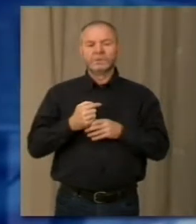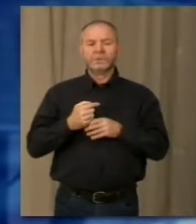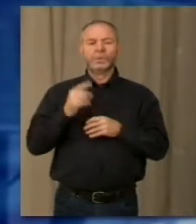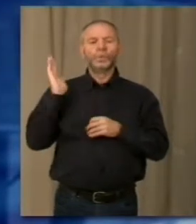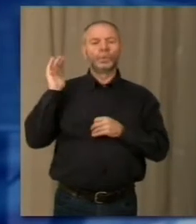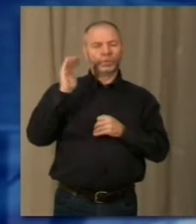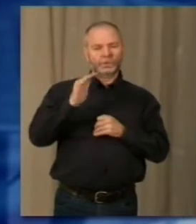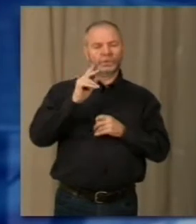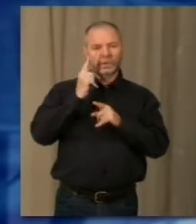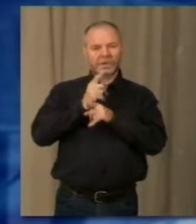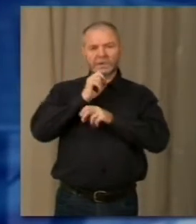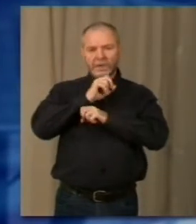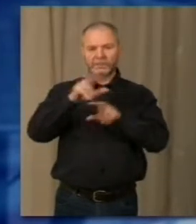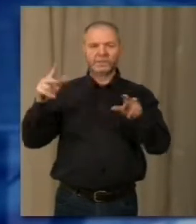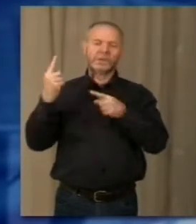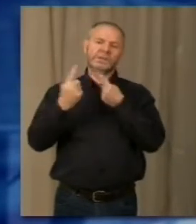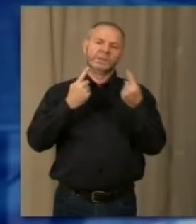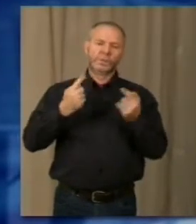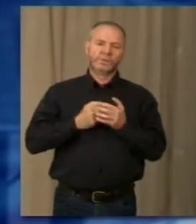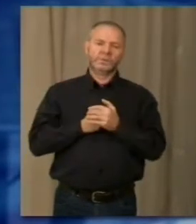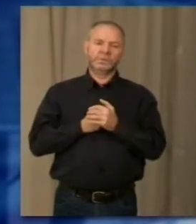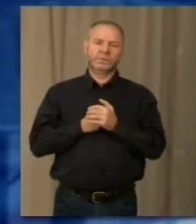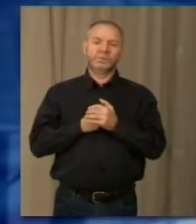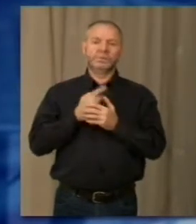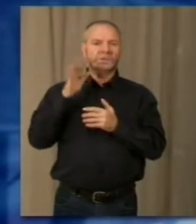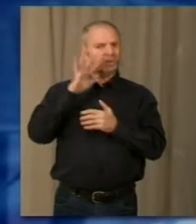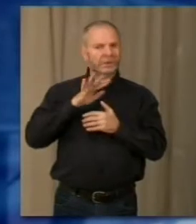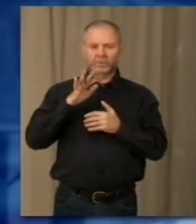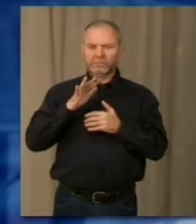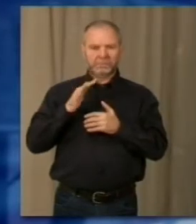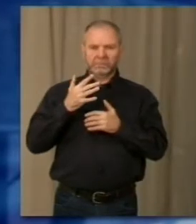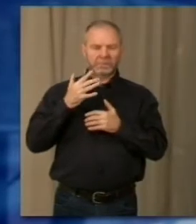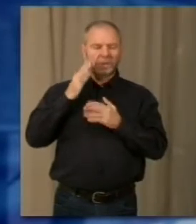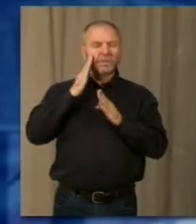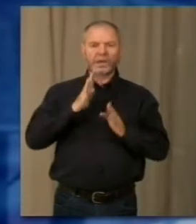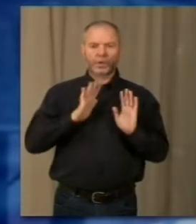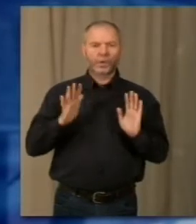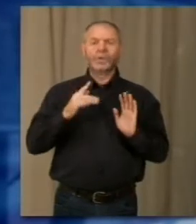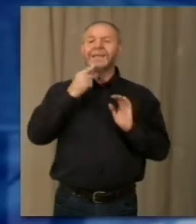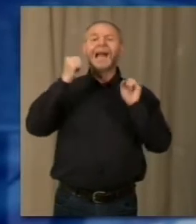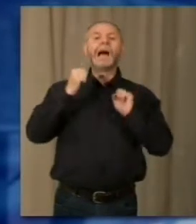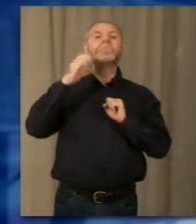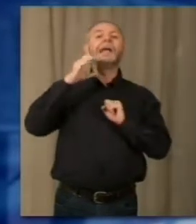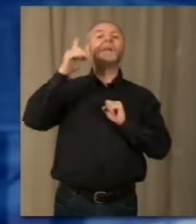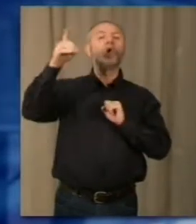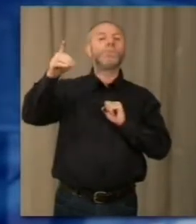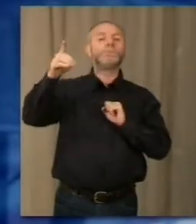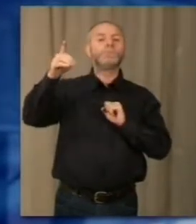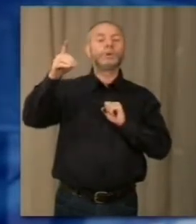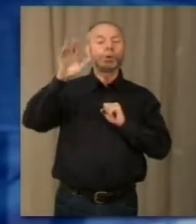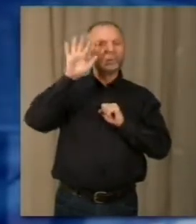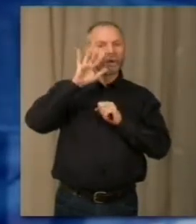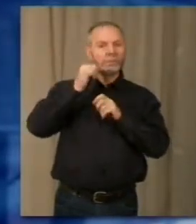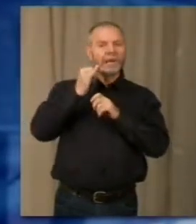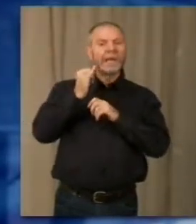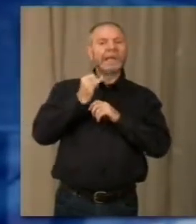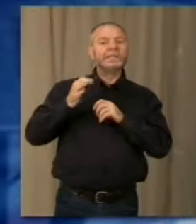quotidianamente sullo stato della situazione che appare sempre più drammatica con gli abitanti di Cannobbio che vivono in uno stato di quasi isolamento